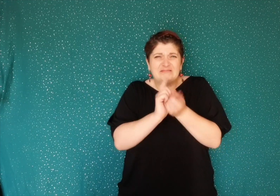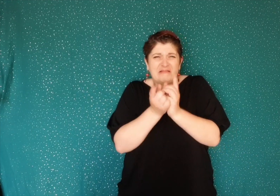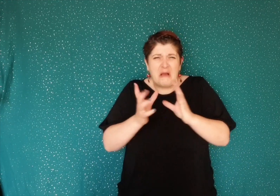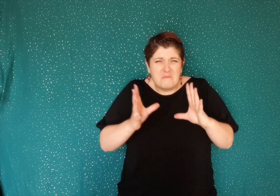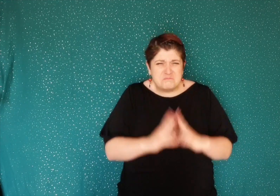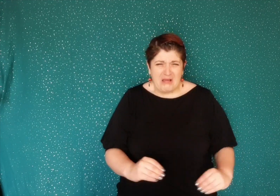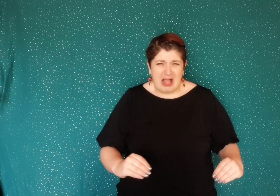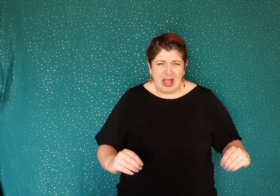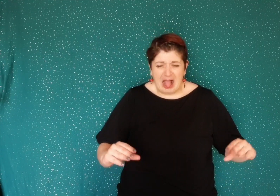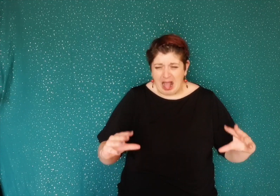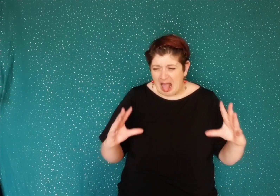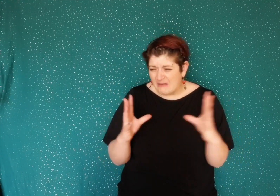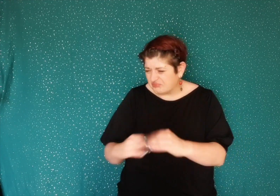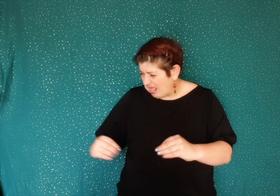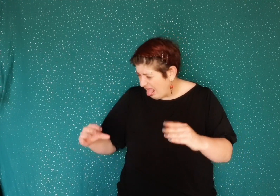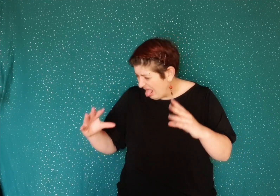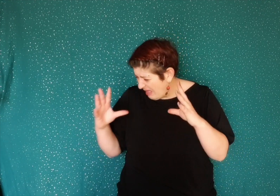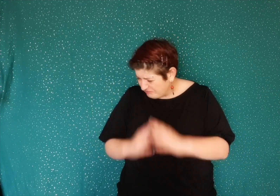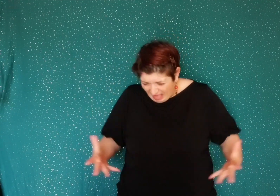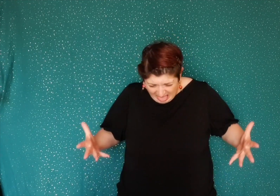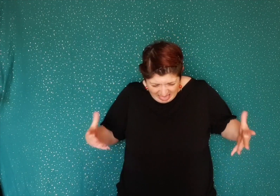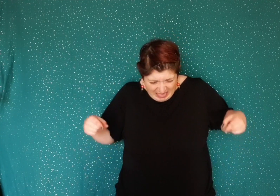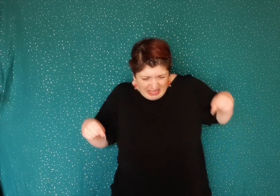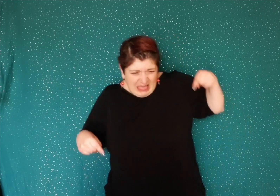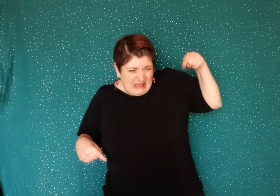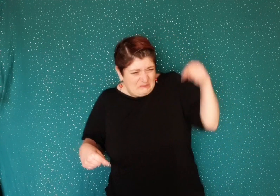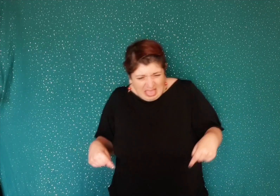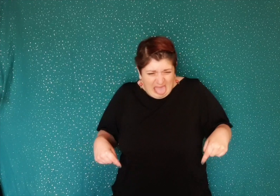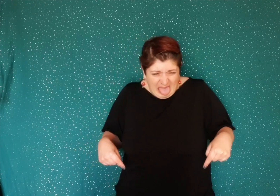la terre détrempée devient de la boue